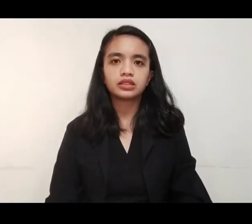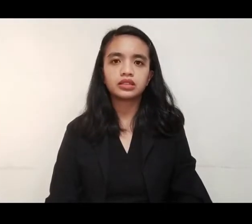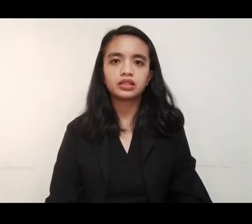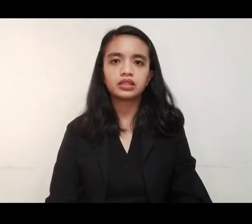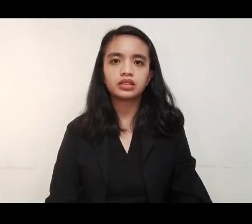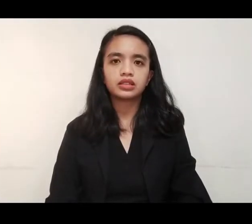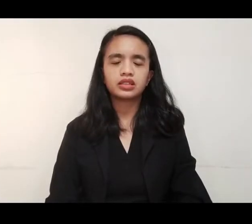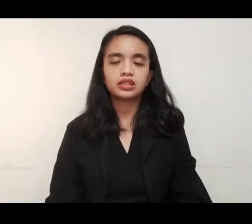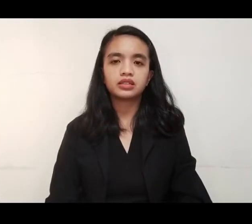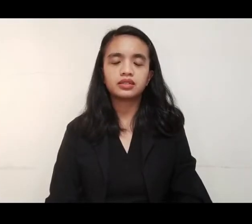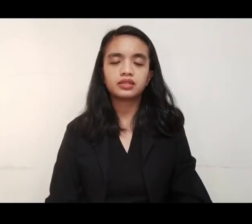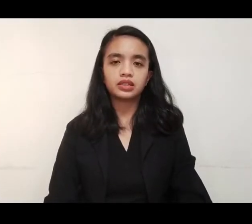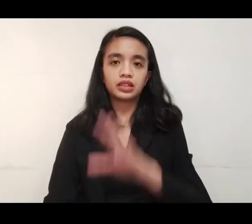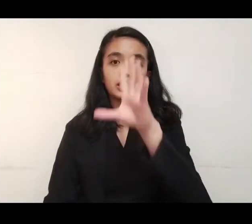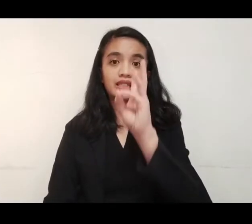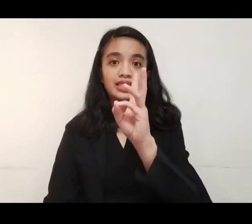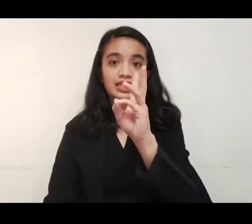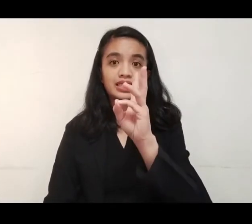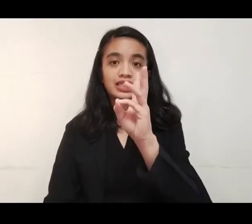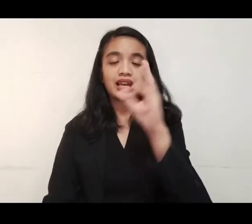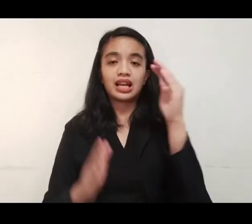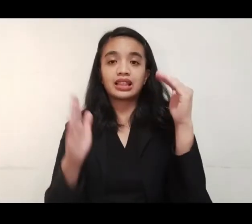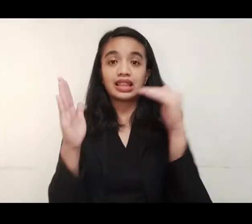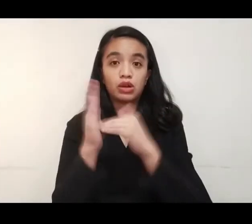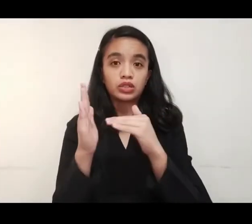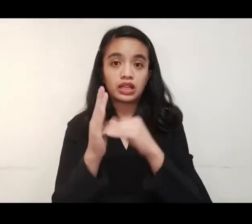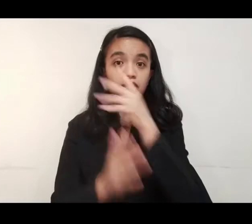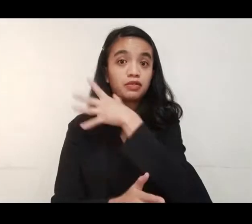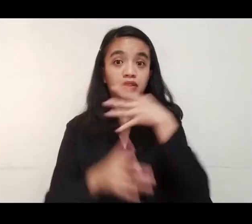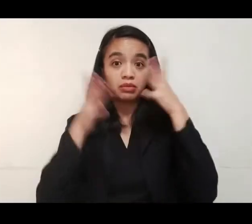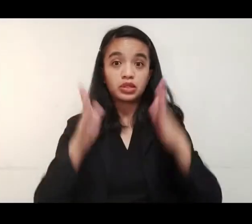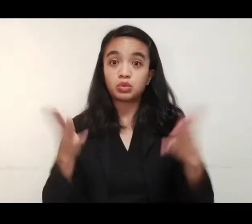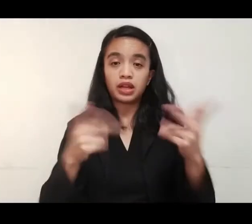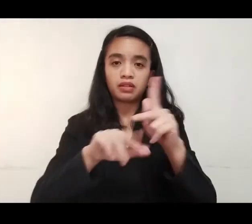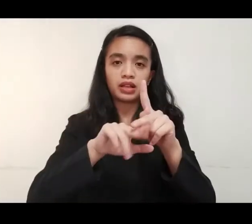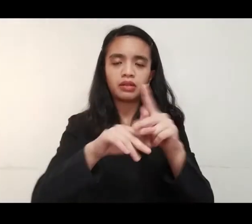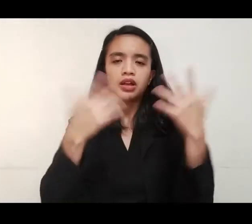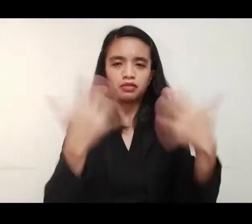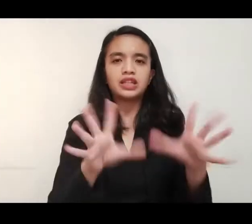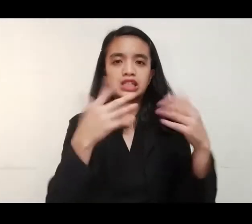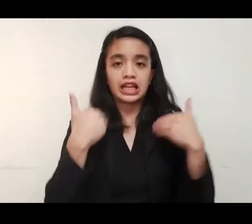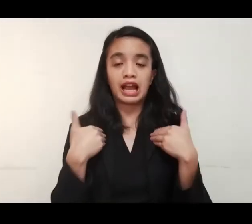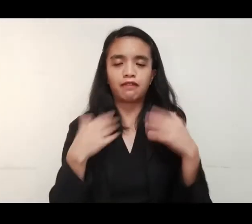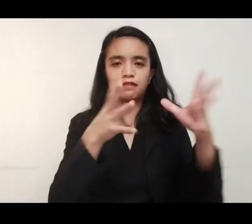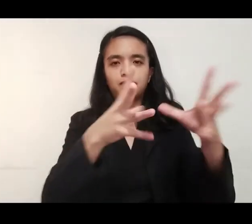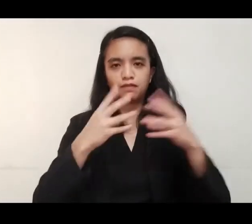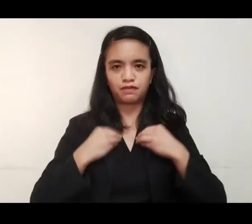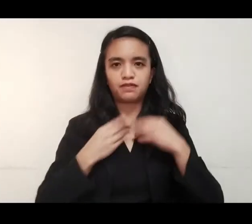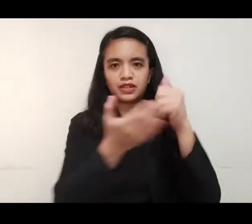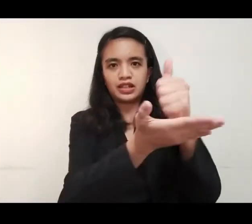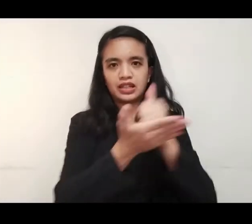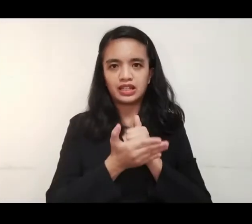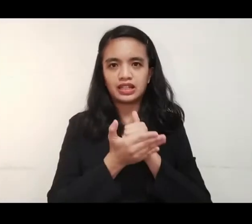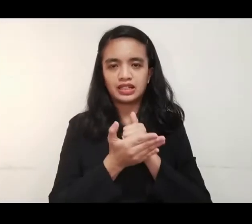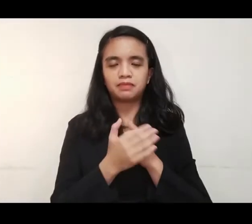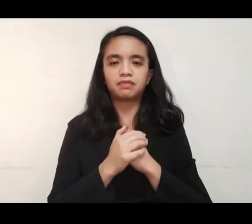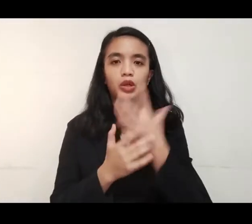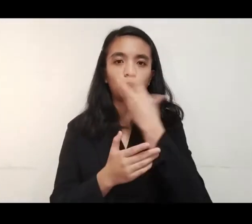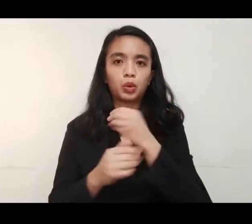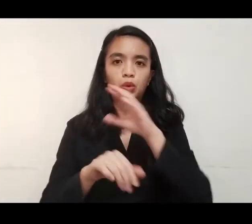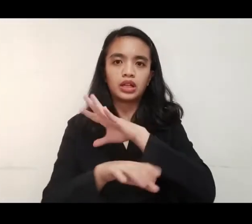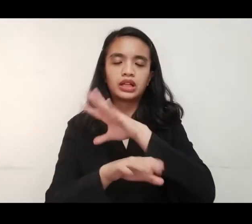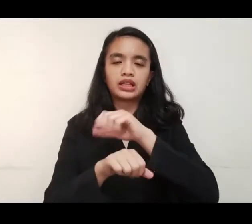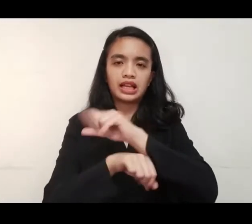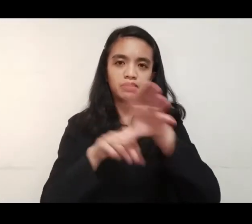Tumanggap ng ayuda ang mahigit-anim na raang magsasaka sa Mangaldan, Pangasinan na naapektuhan ng Rice Tarification